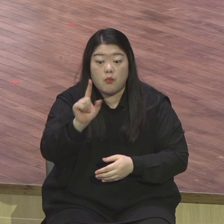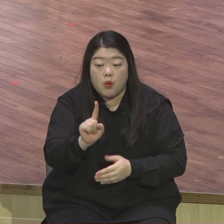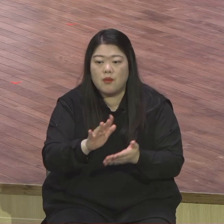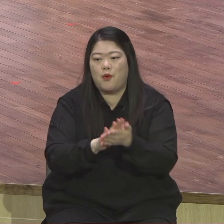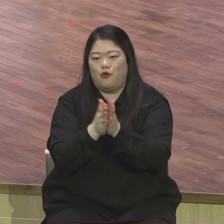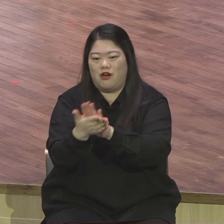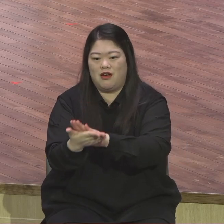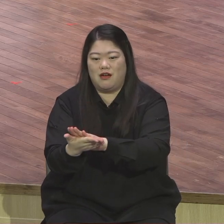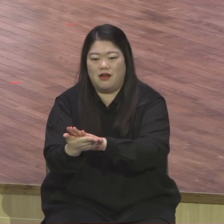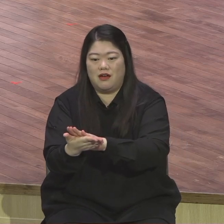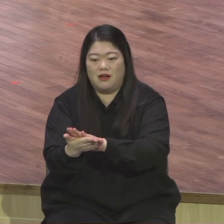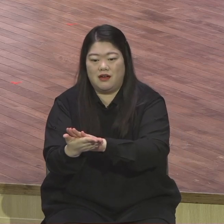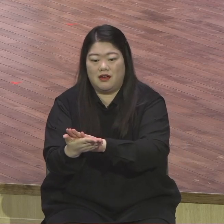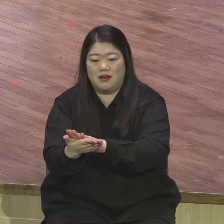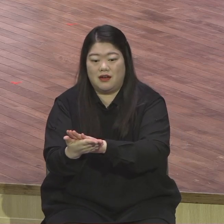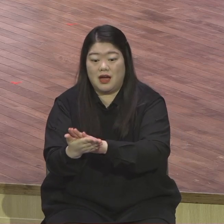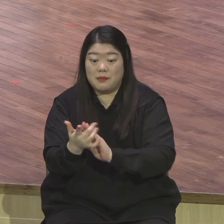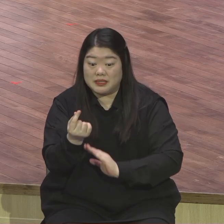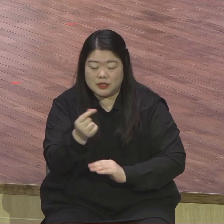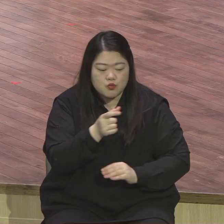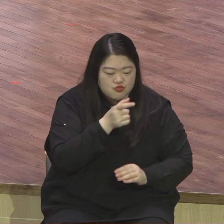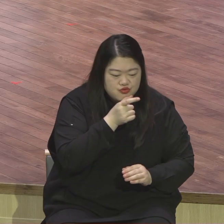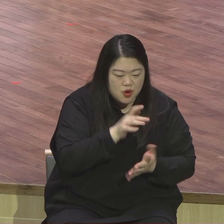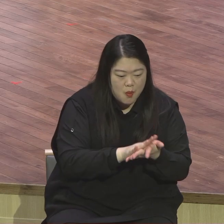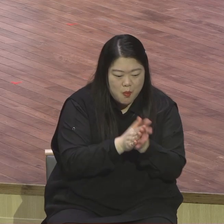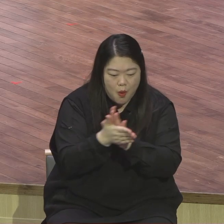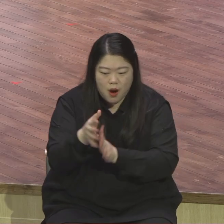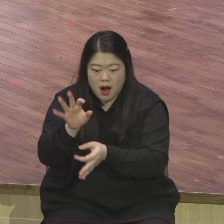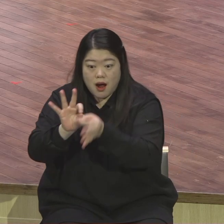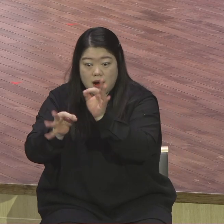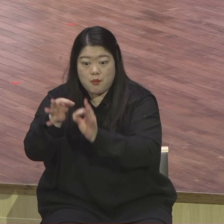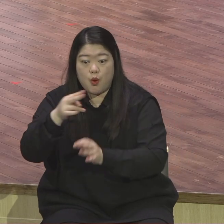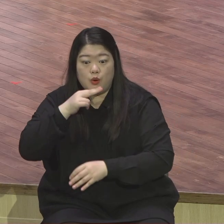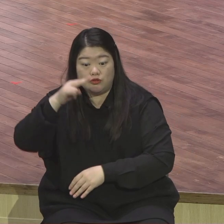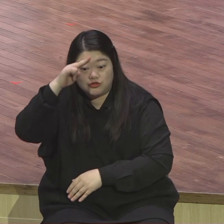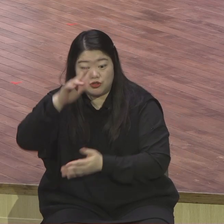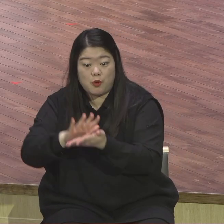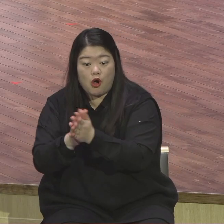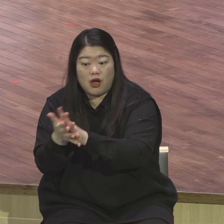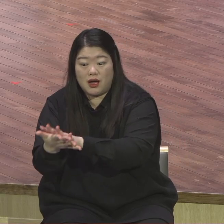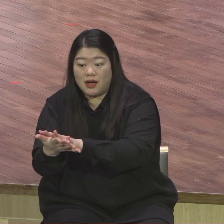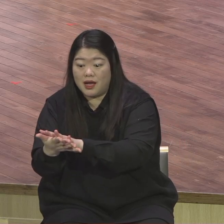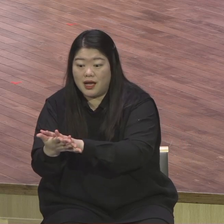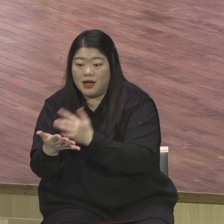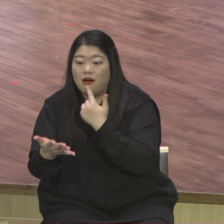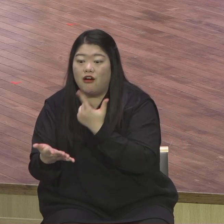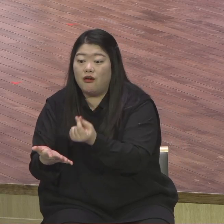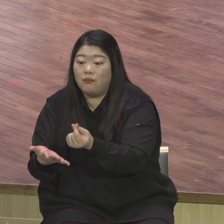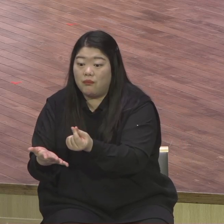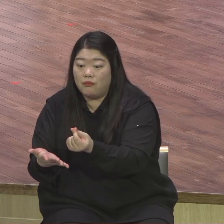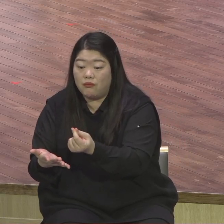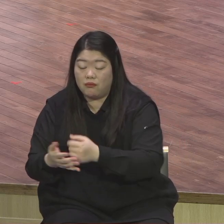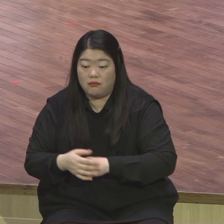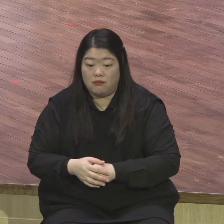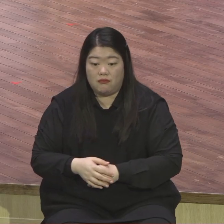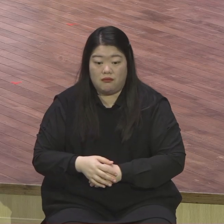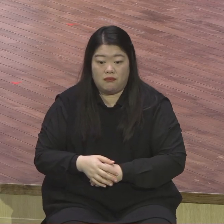땅에 오셔서 처음으로 공생의 사역을 딱 시작하시는데 제일 처음에 행한 것이 변화였어요 어디서?